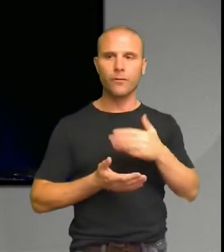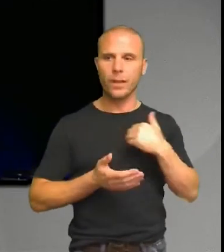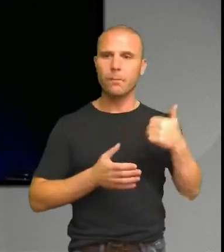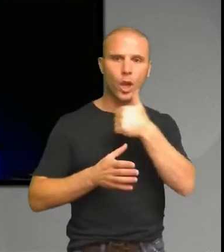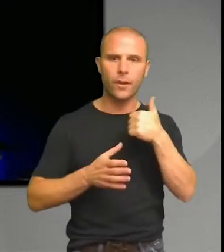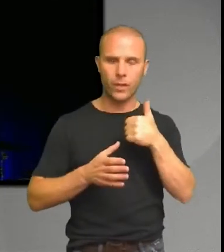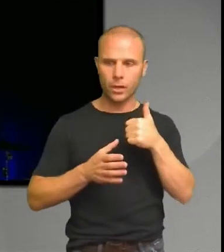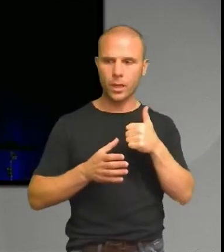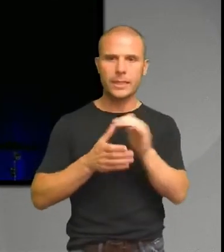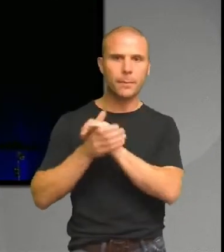Vi är fortfarande flockdjur.